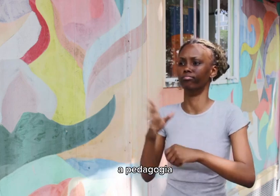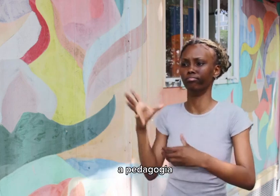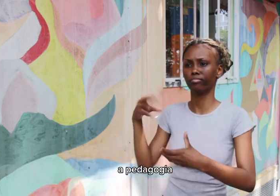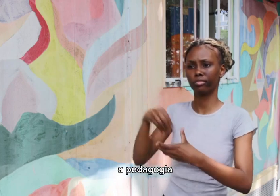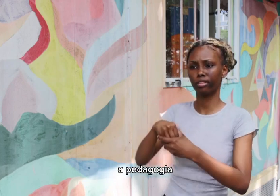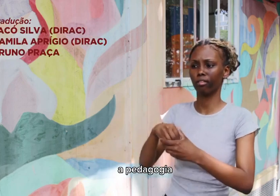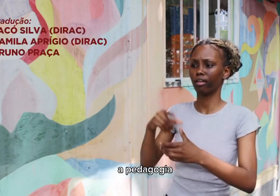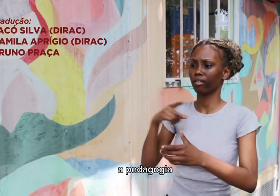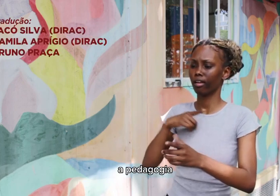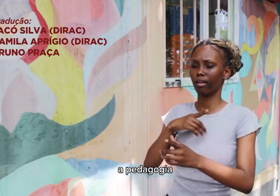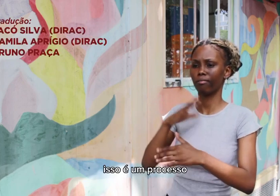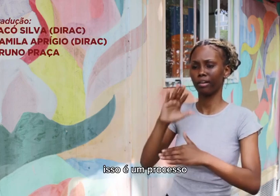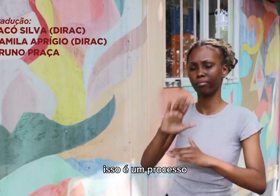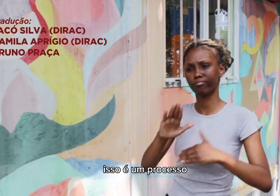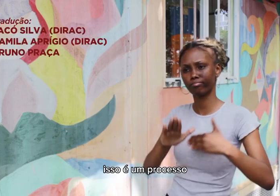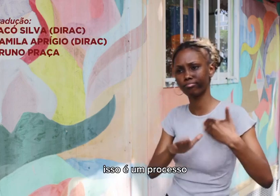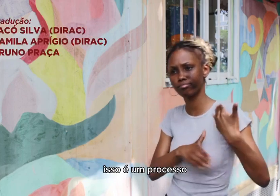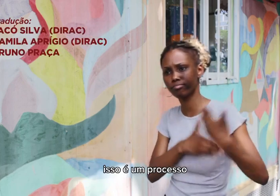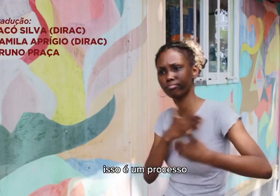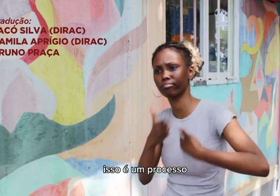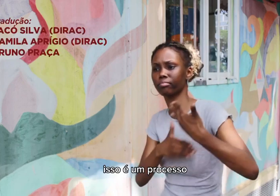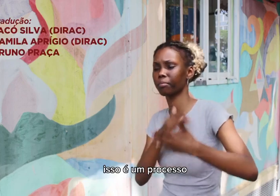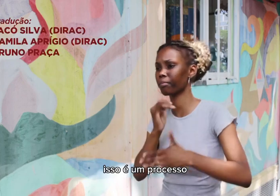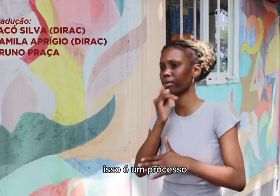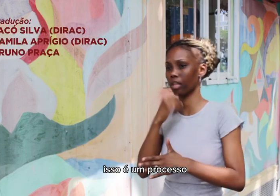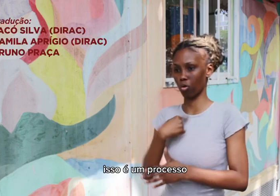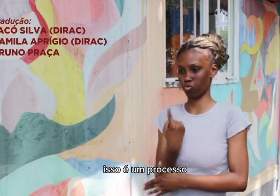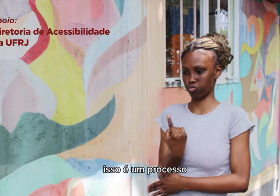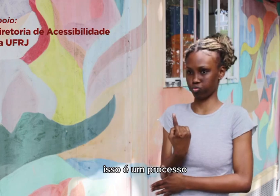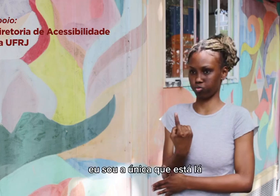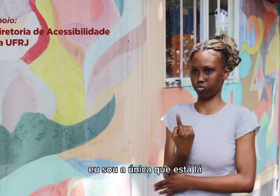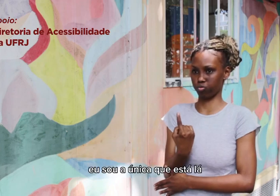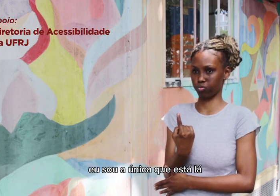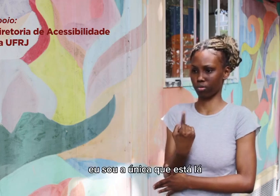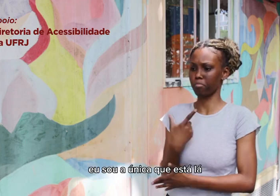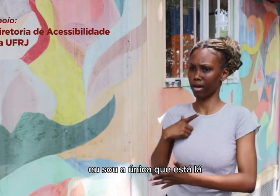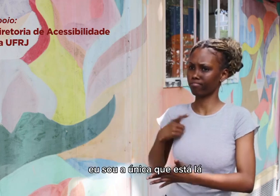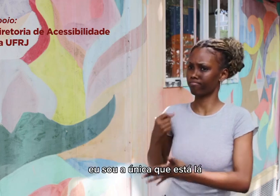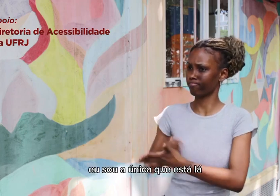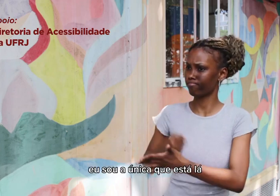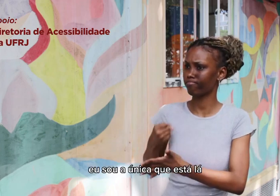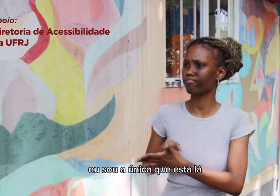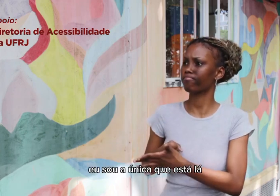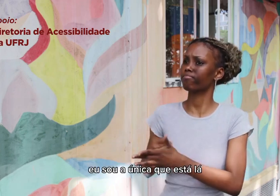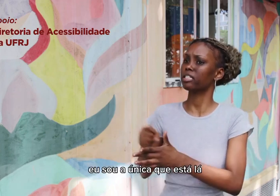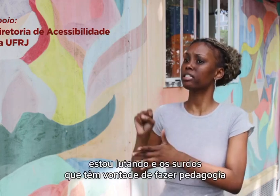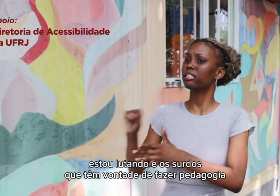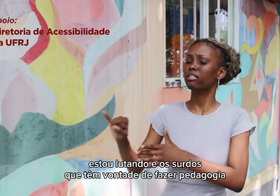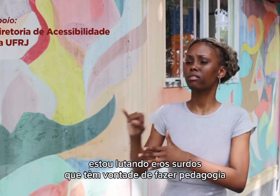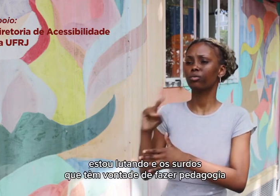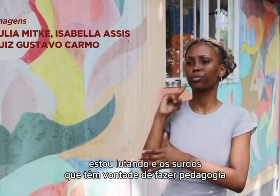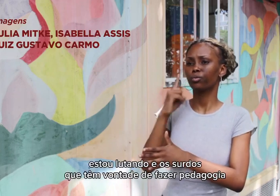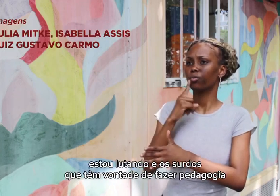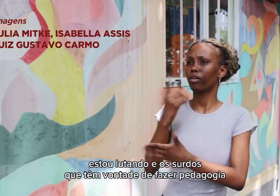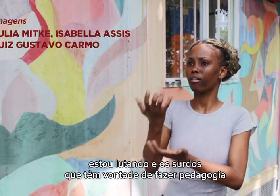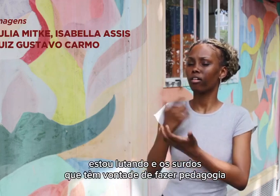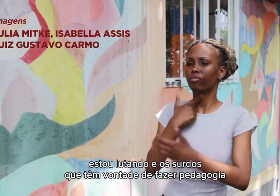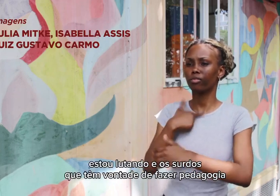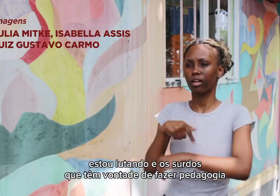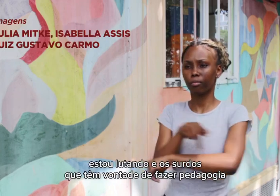Eu sou a única que está lá. Estou lutando. E os surdos que têm vontade de fazer pedagogia, é possível ter esse